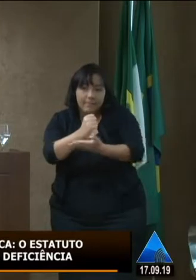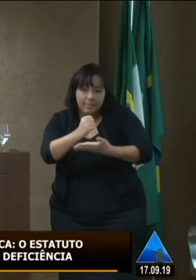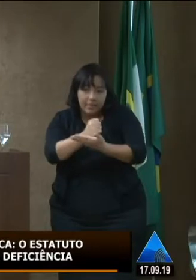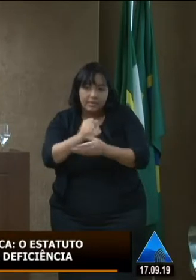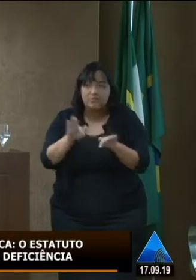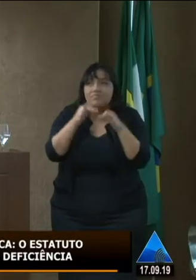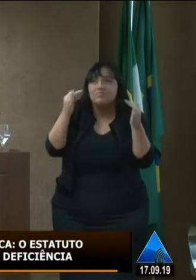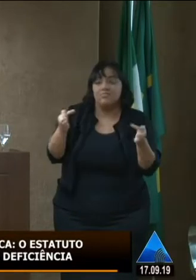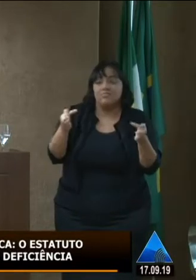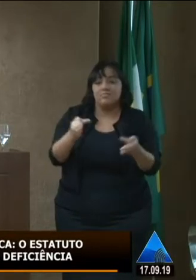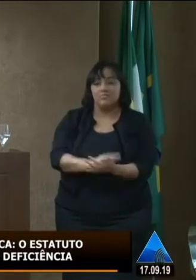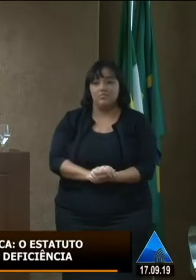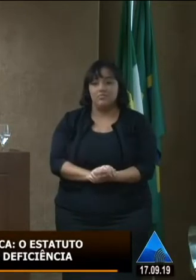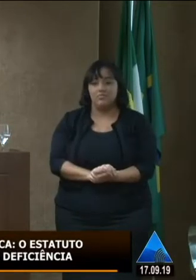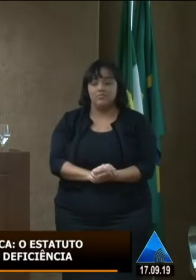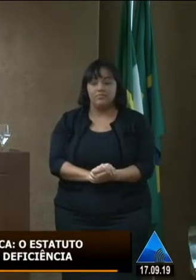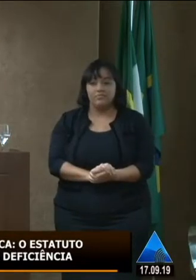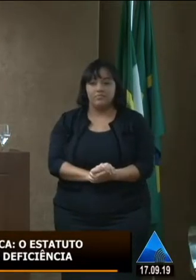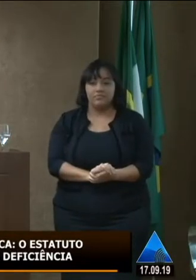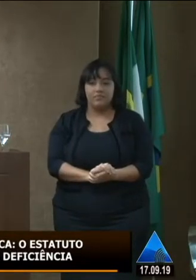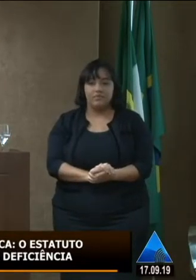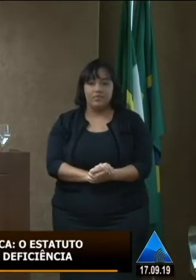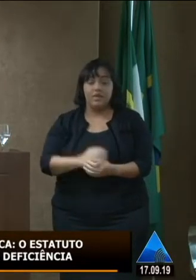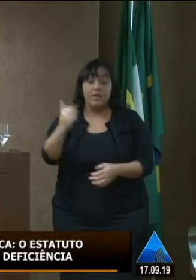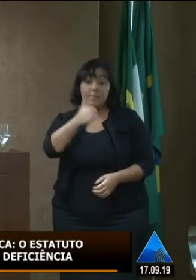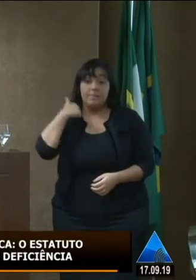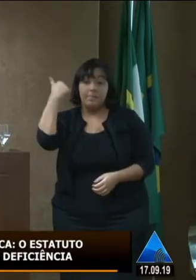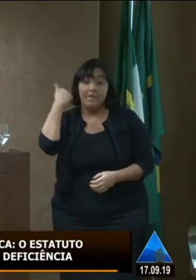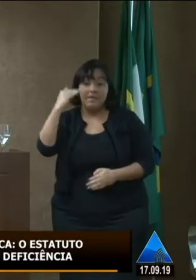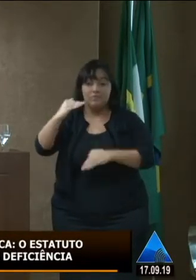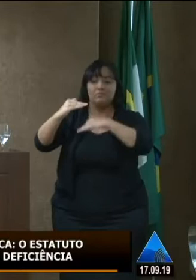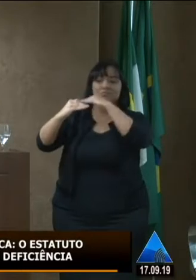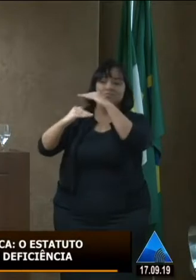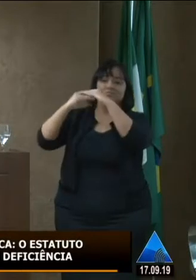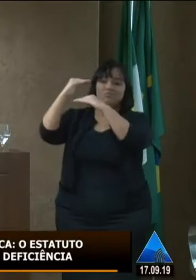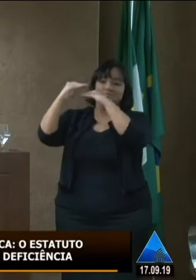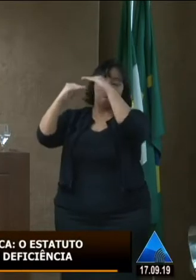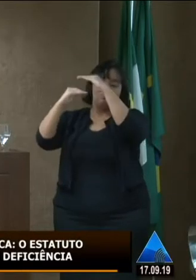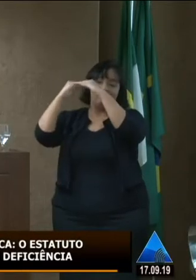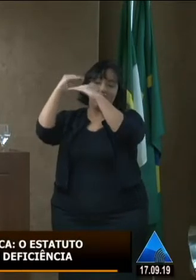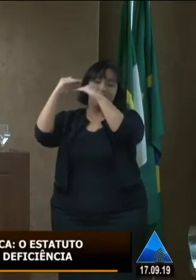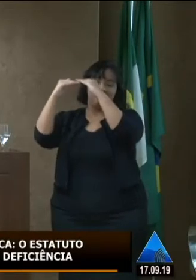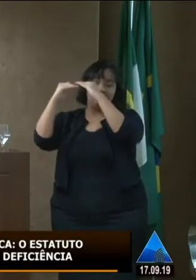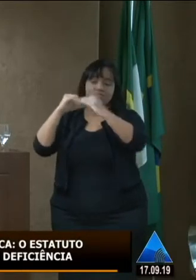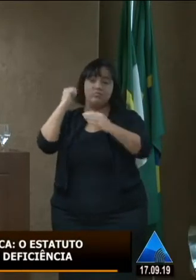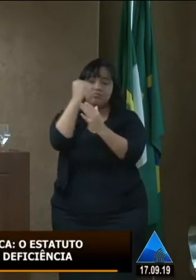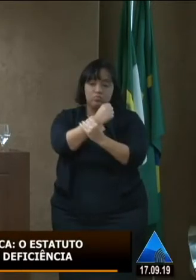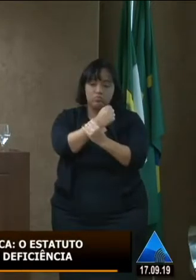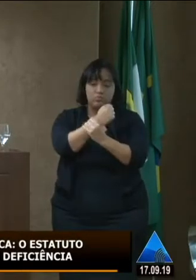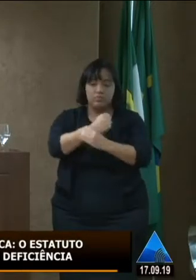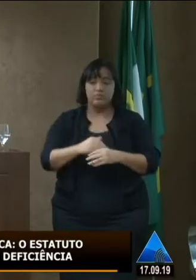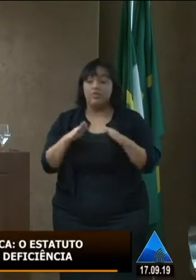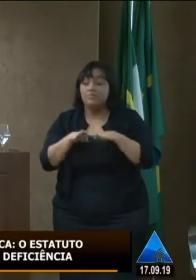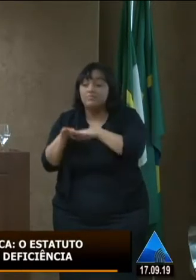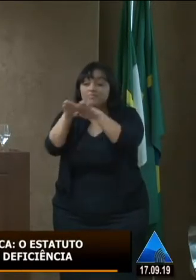isso é garantir a intersetorialidade construir a rede de proteção a rede que de fato vai garantir a